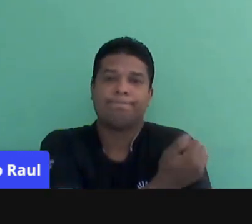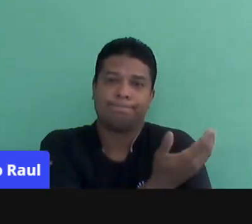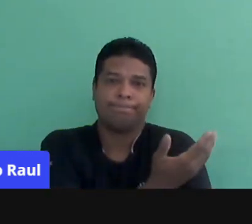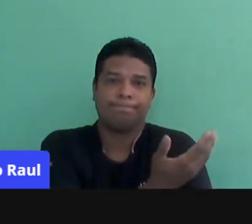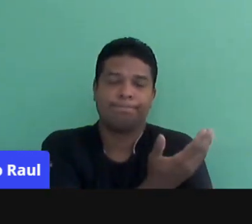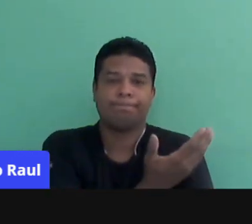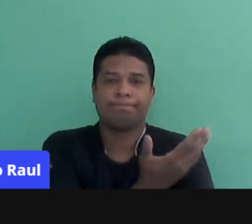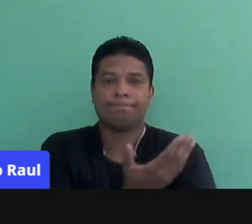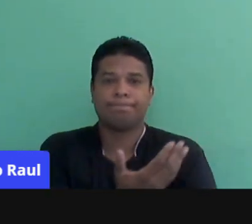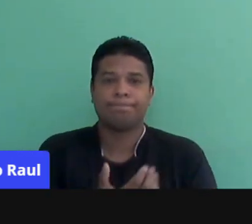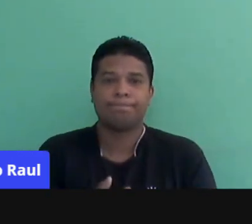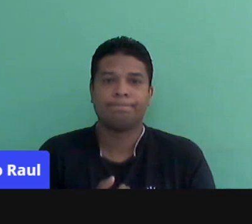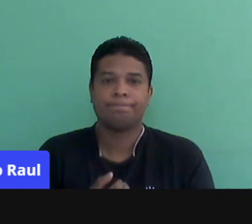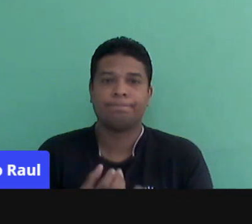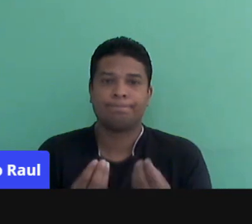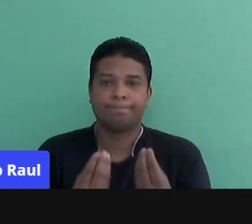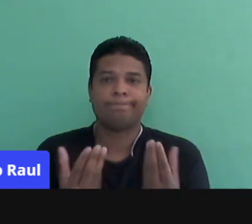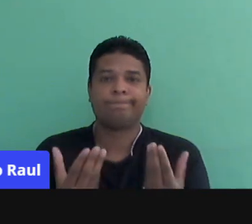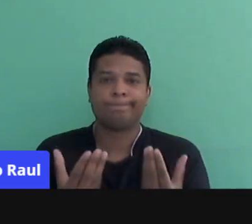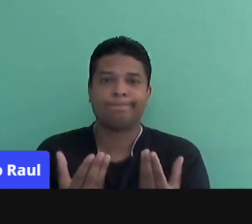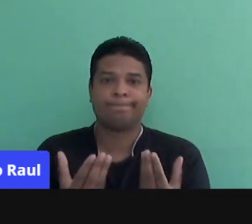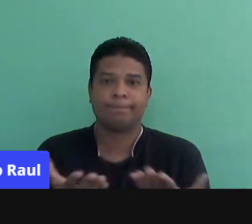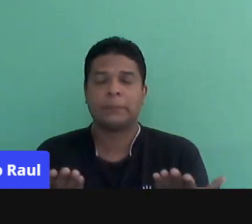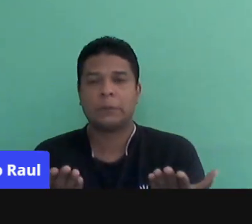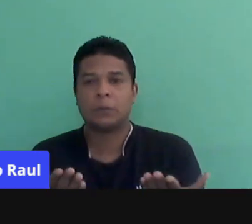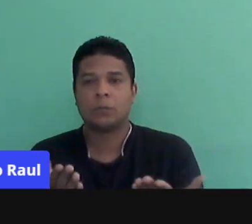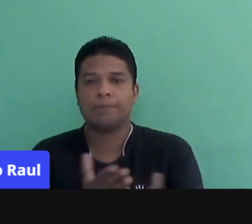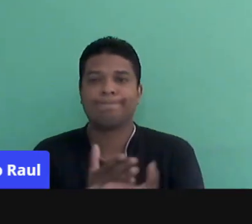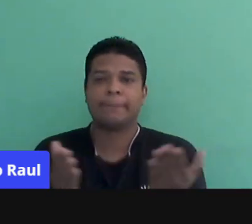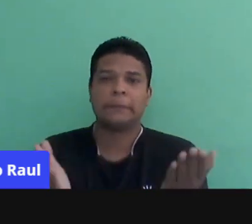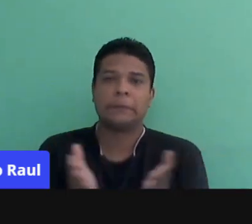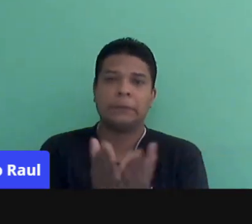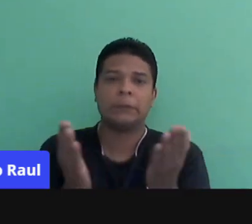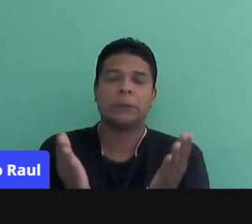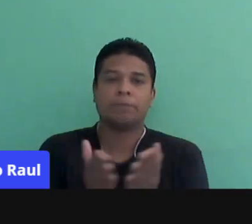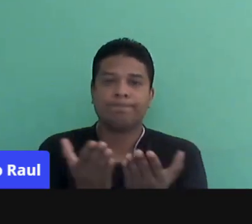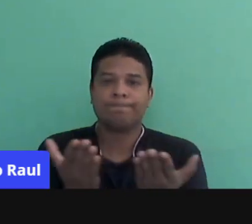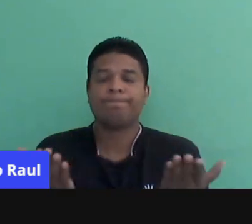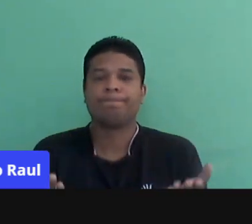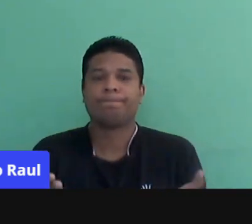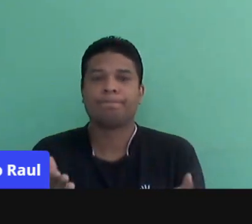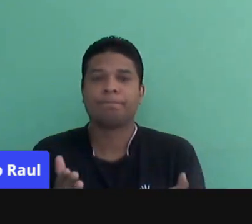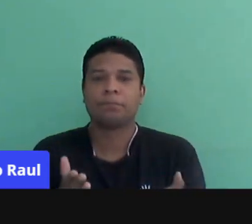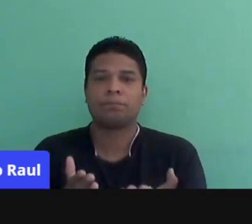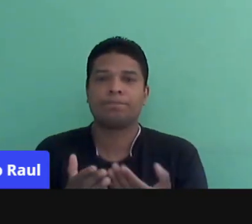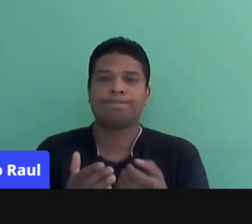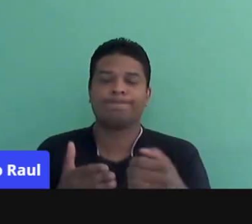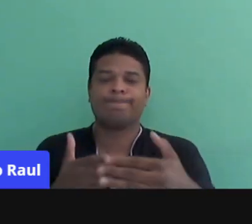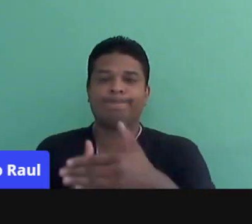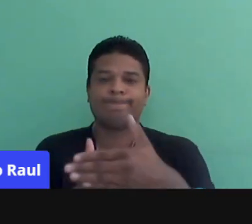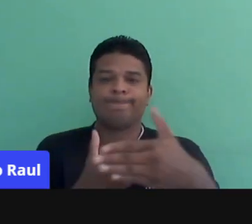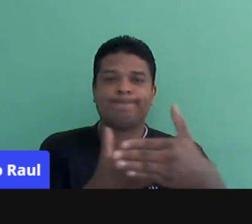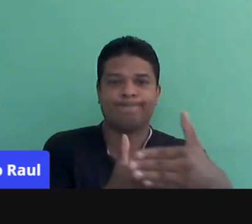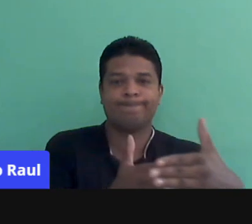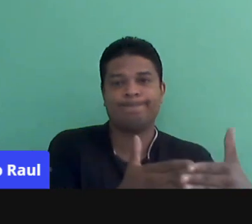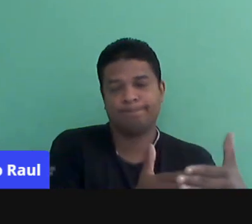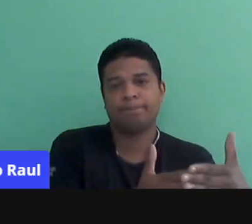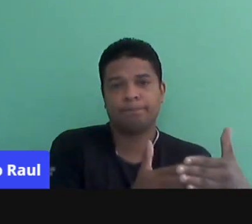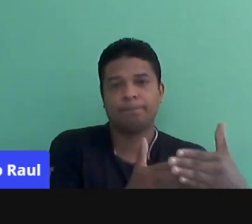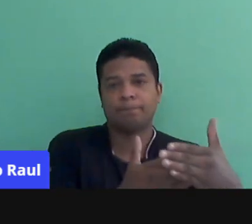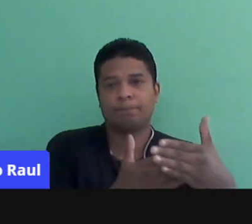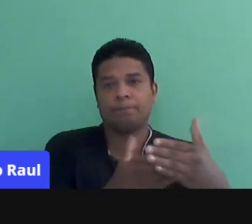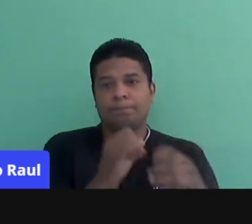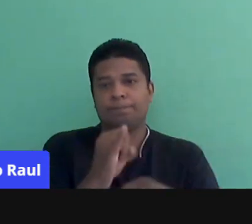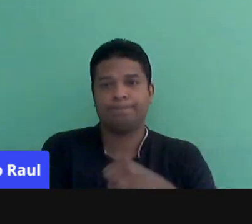condições de vulnerabilidade, com acesso restrito à